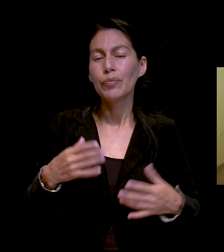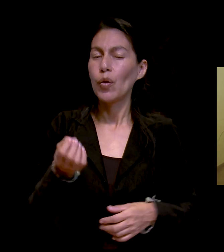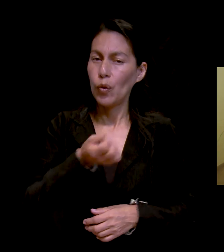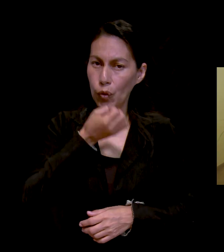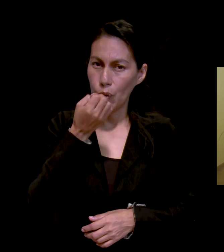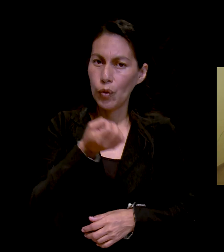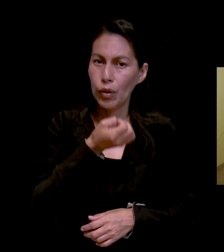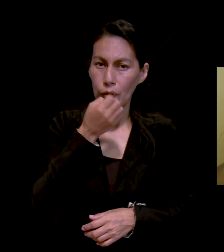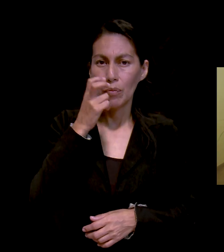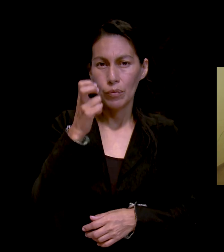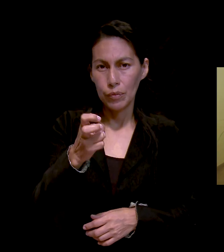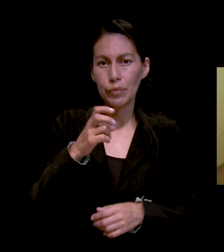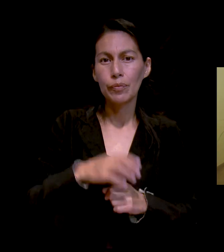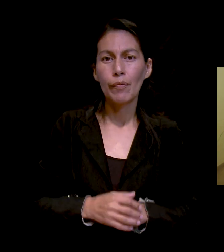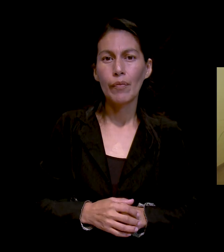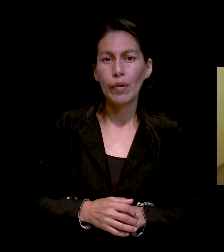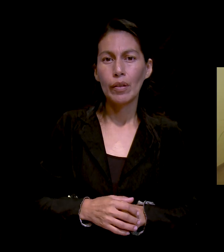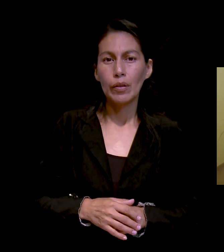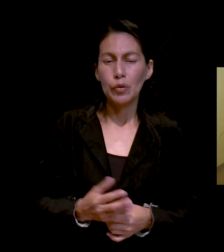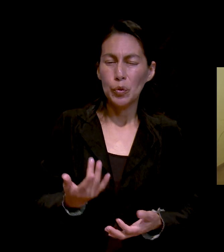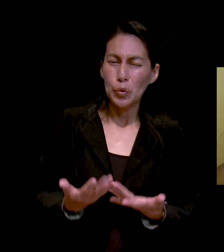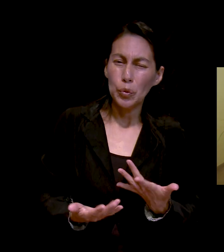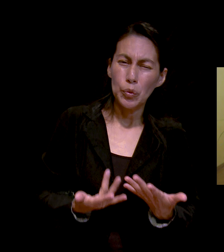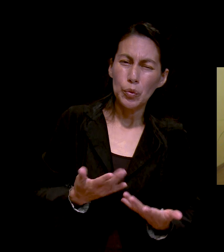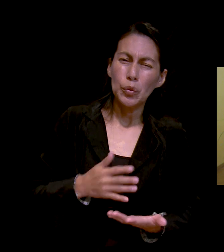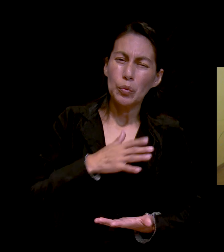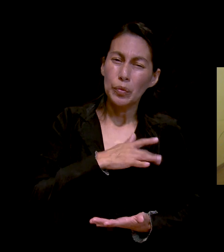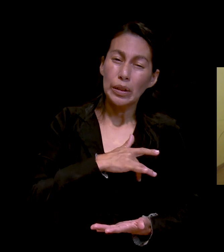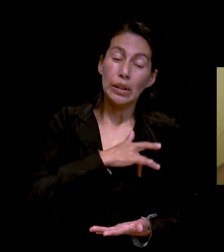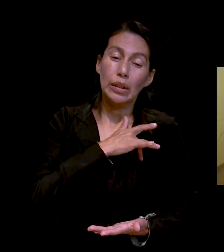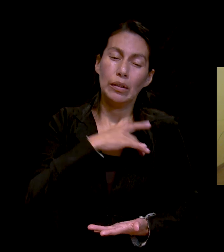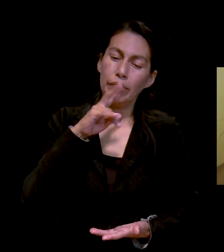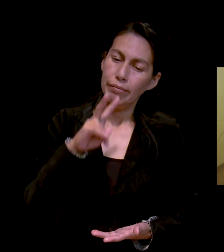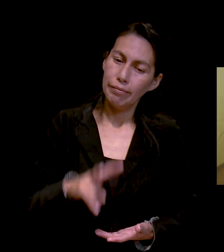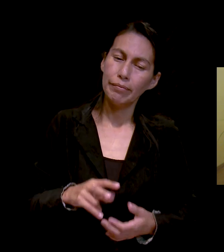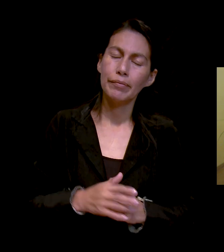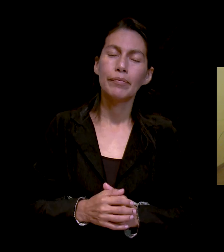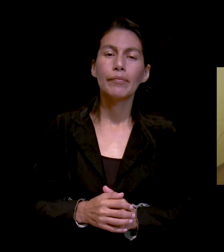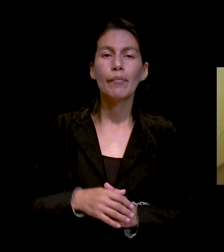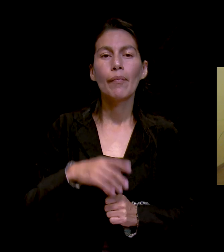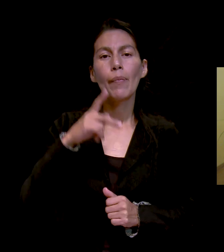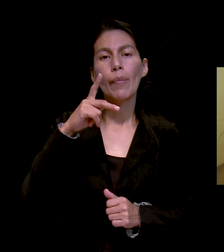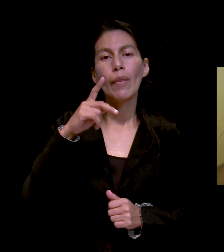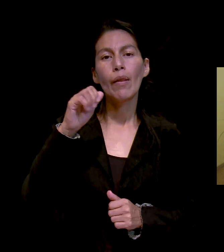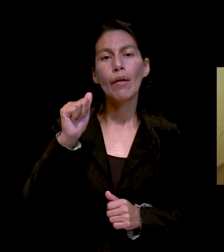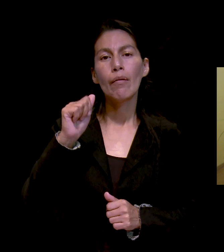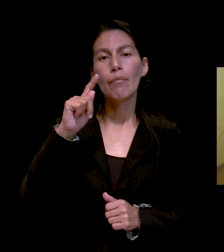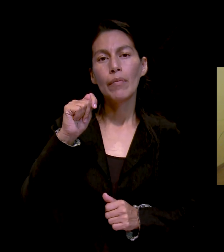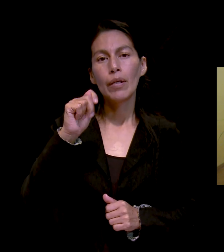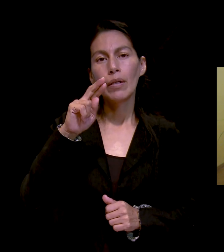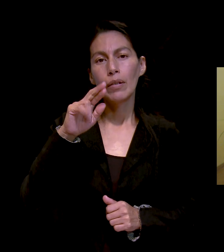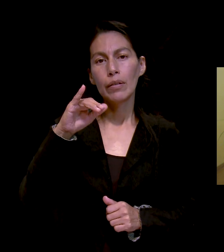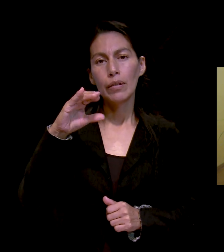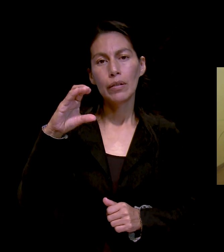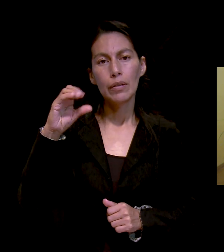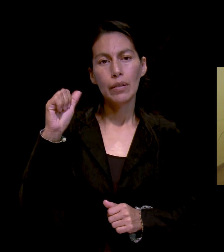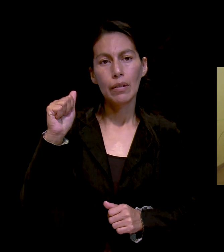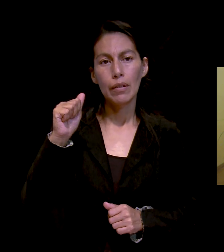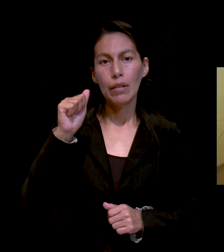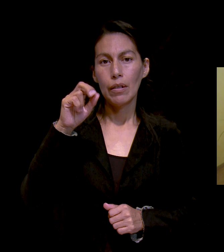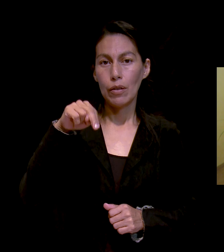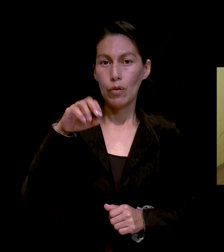fervientemente. Patricia Noemí Gutiérrez, oremos por todos los que han perdido un ser querido.